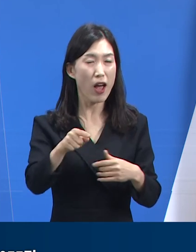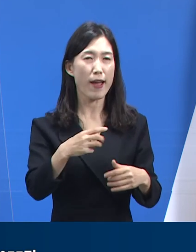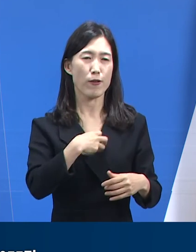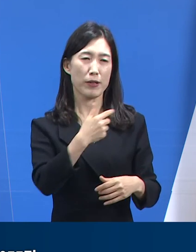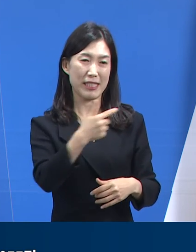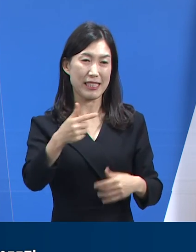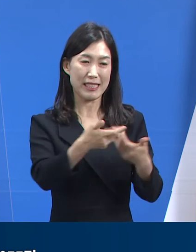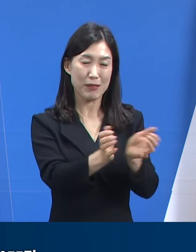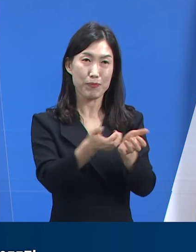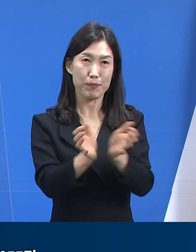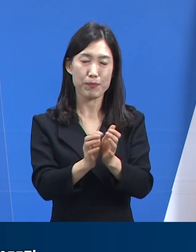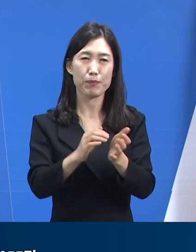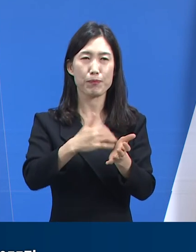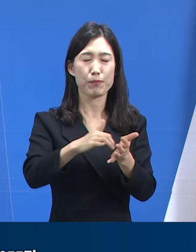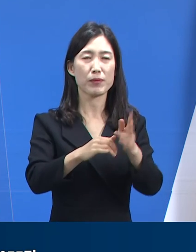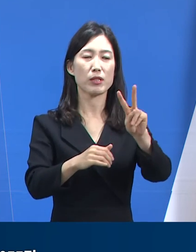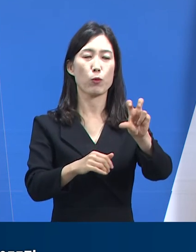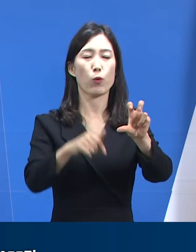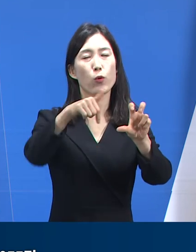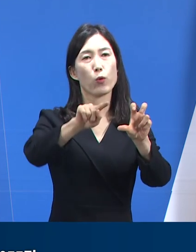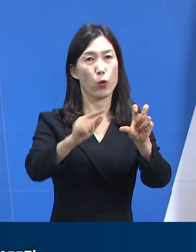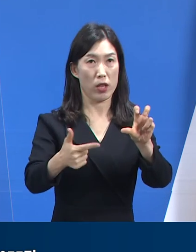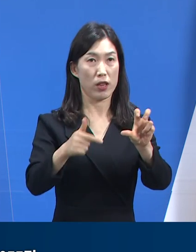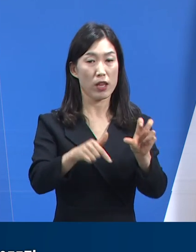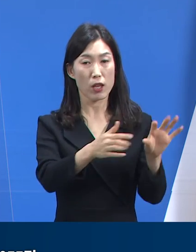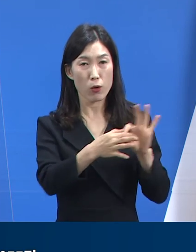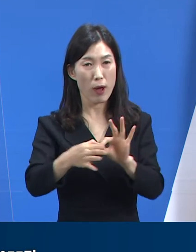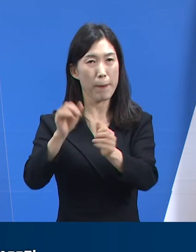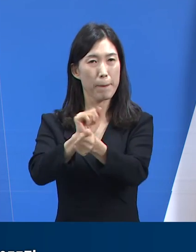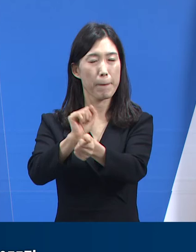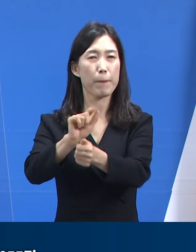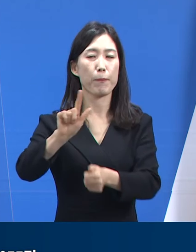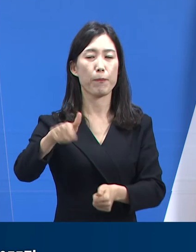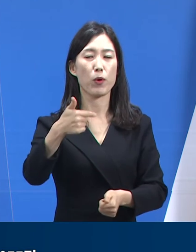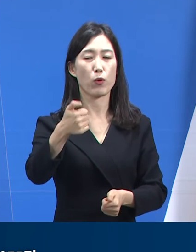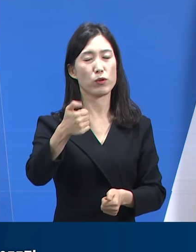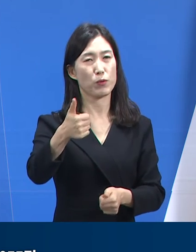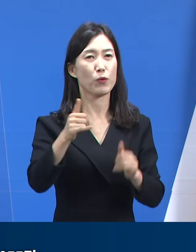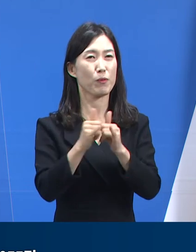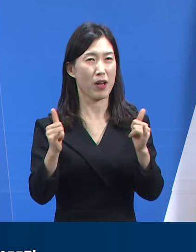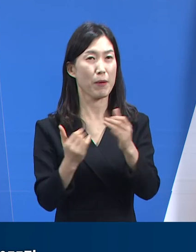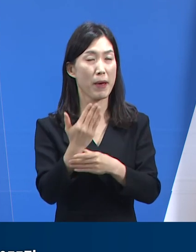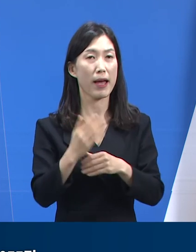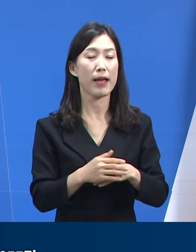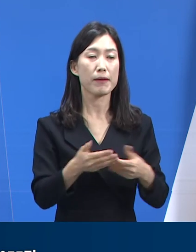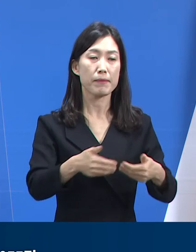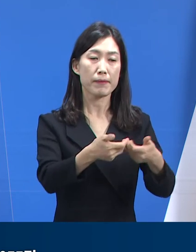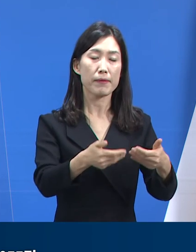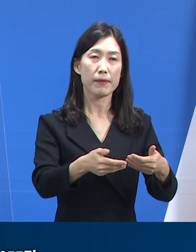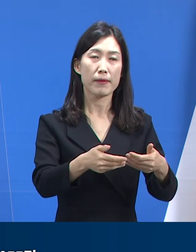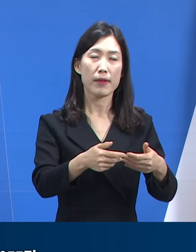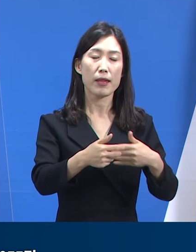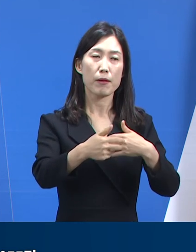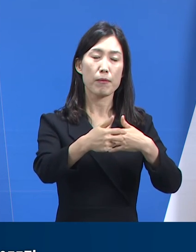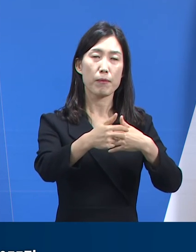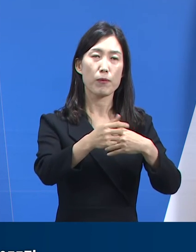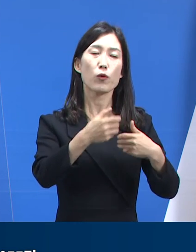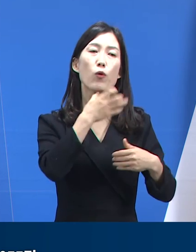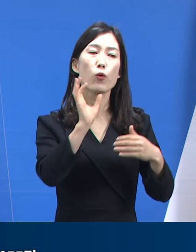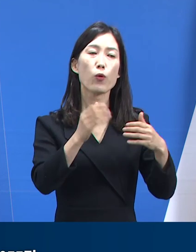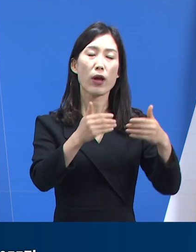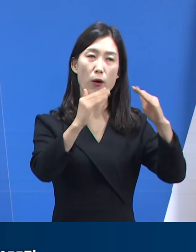발생한 집단 사례는 25건이며 관련 확진자는 655명입니다. 시설별로는 요양원이